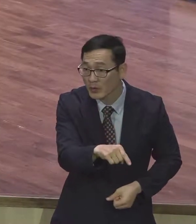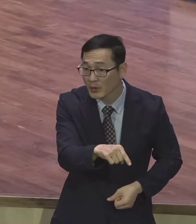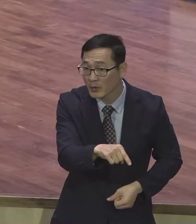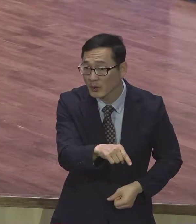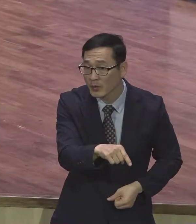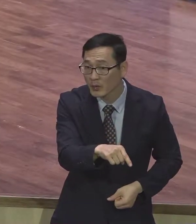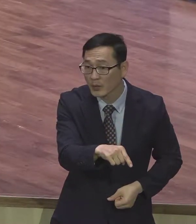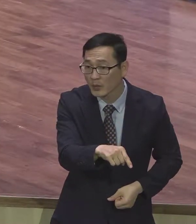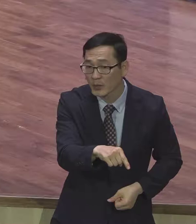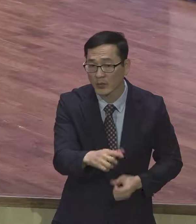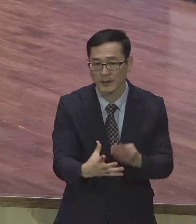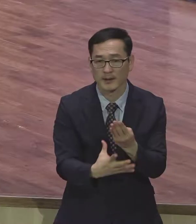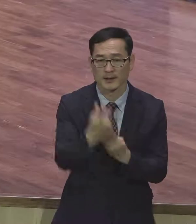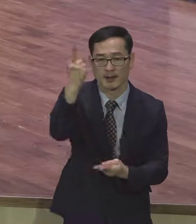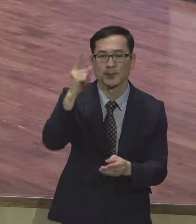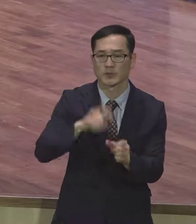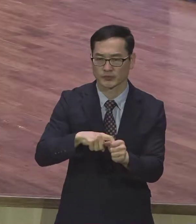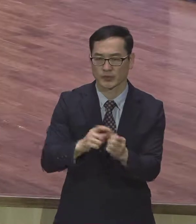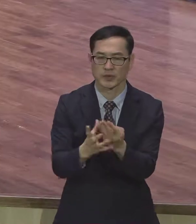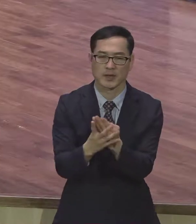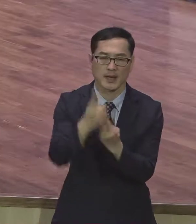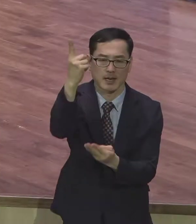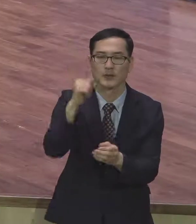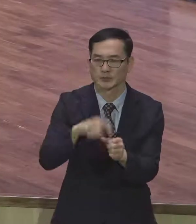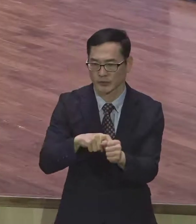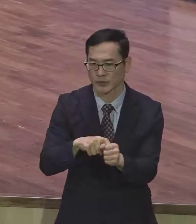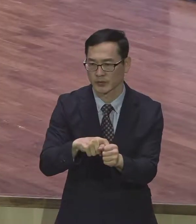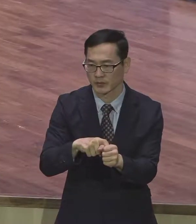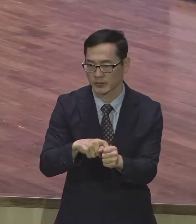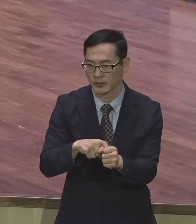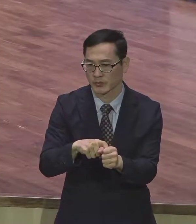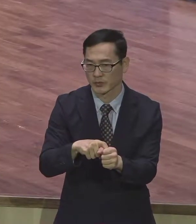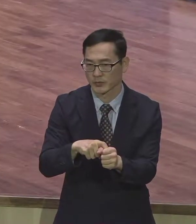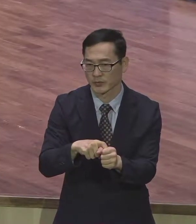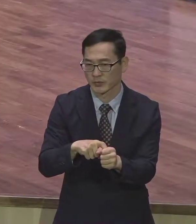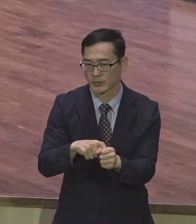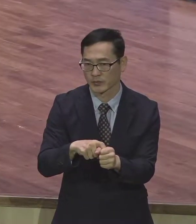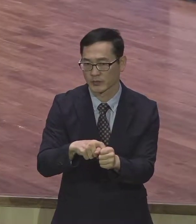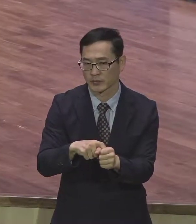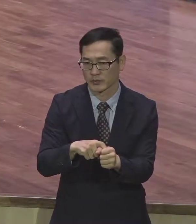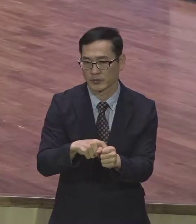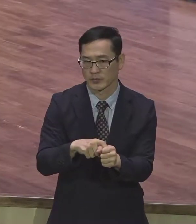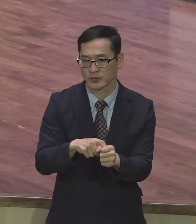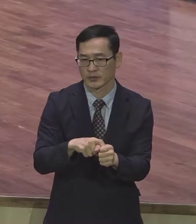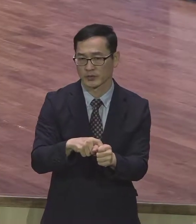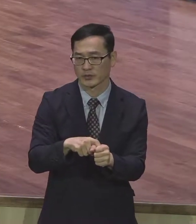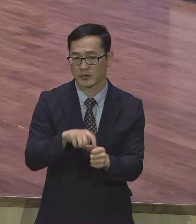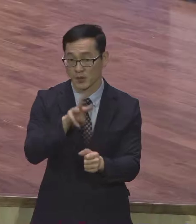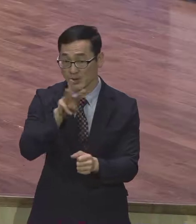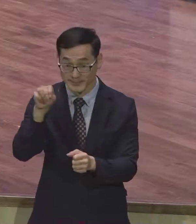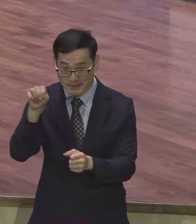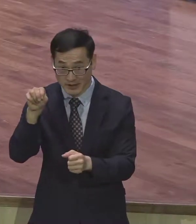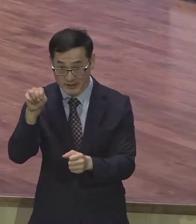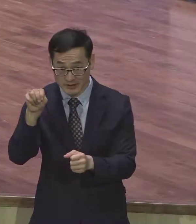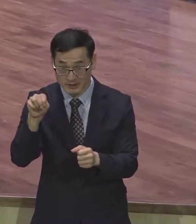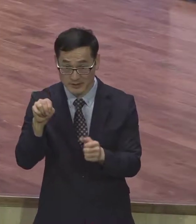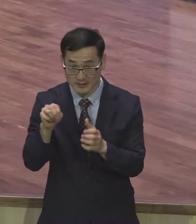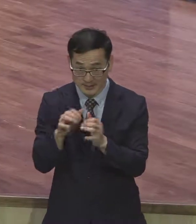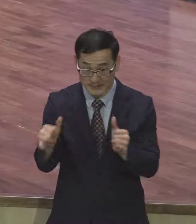원리스에요 원리스 하나 되겠죠 예원 공동체가 주 안에서 하나 되겠어요 주 안에서 화평의 일과 서로